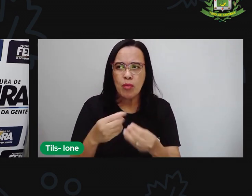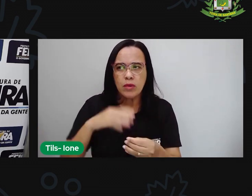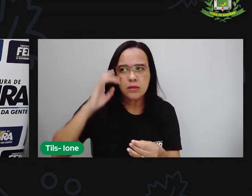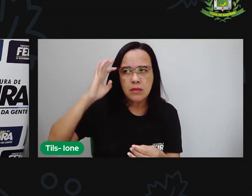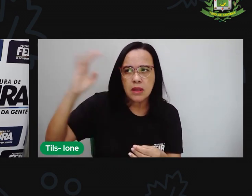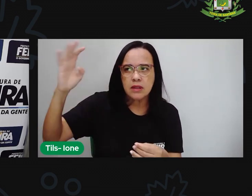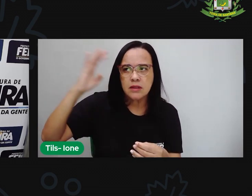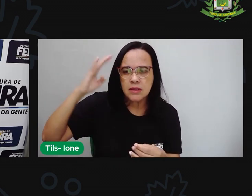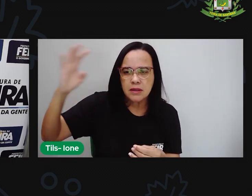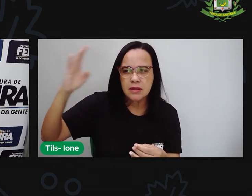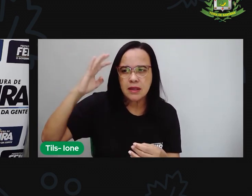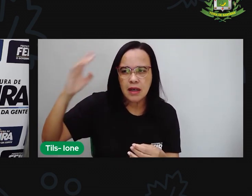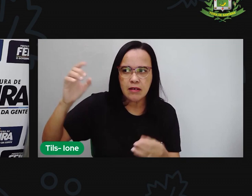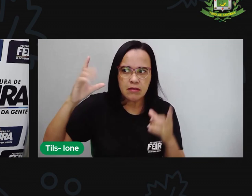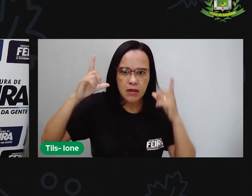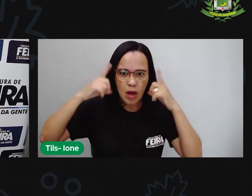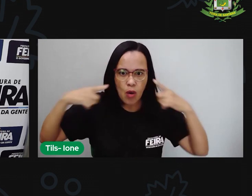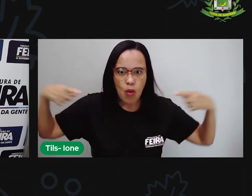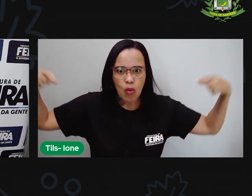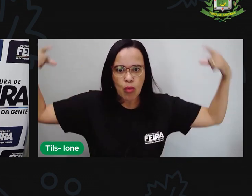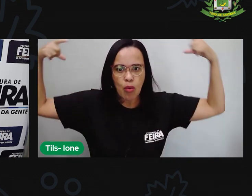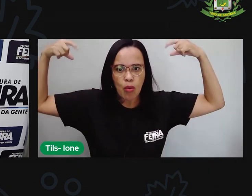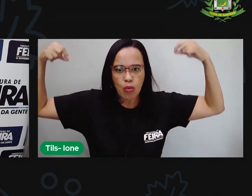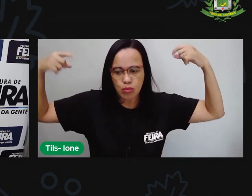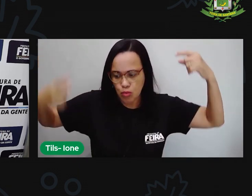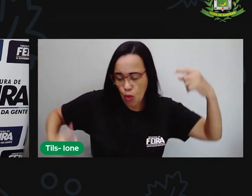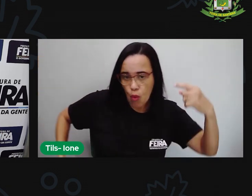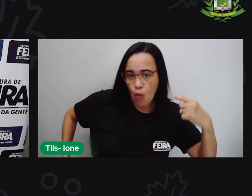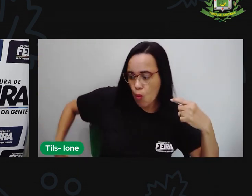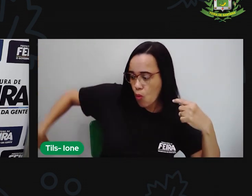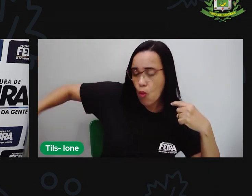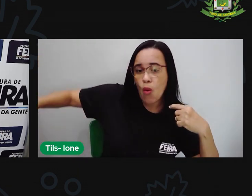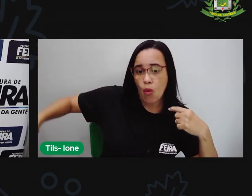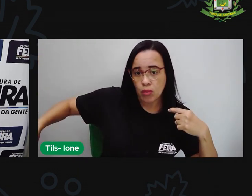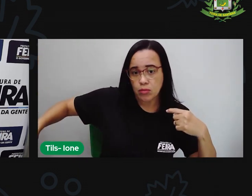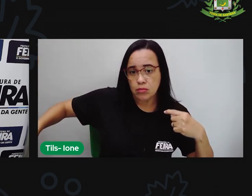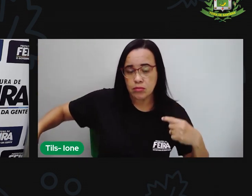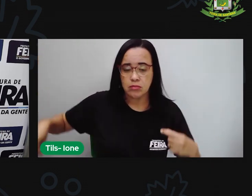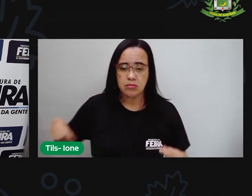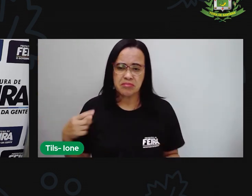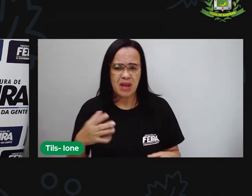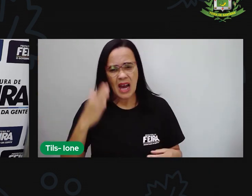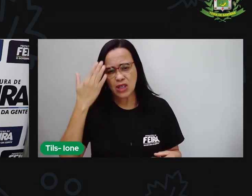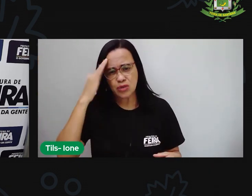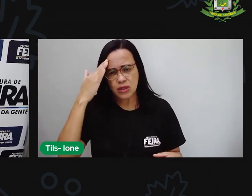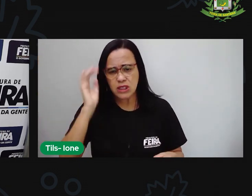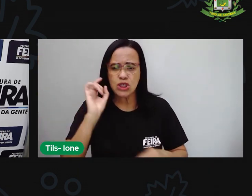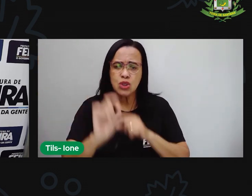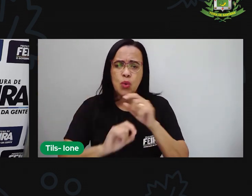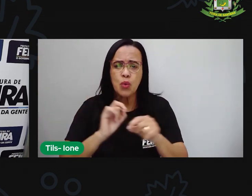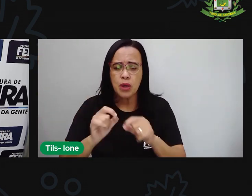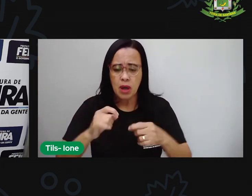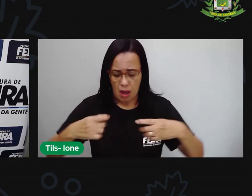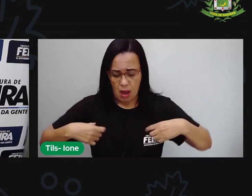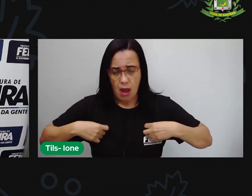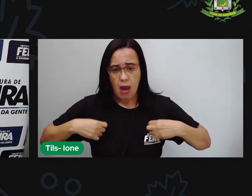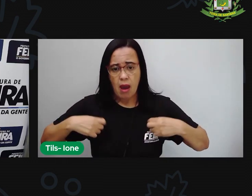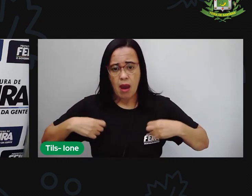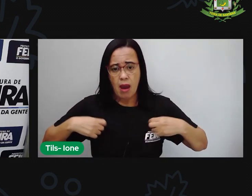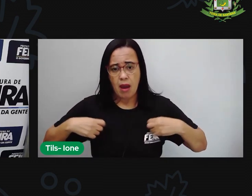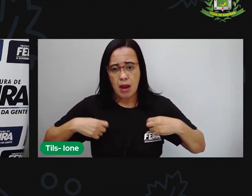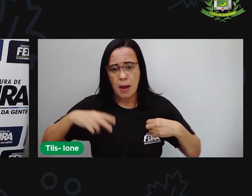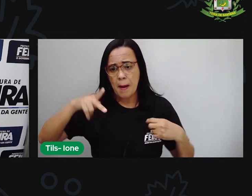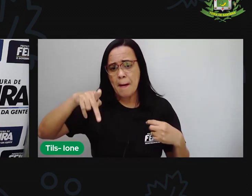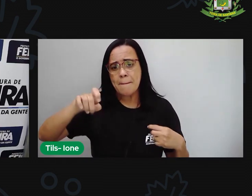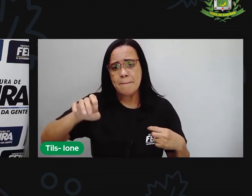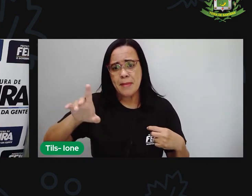enorme, o rabo comprido do lobo. Só não entendia muito bem a roupa feita de pele